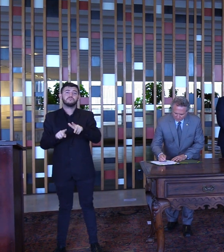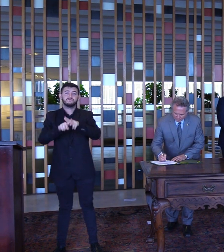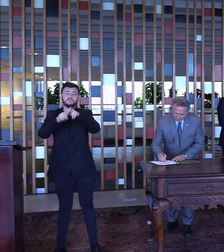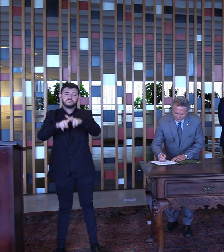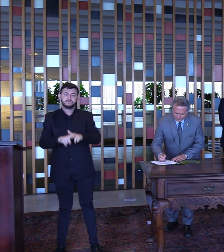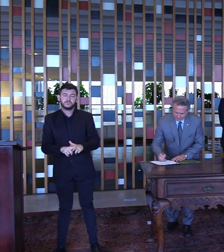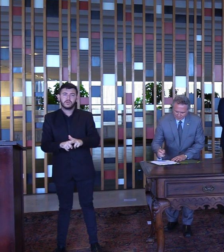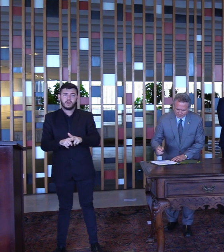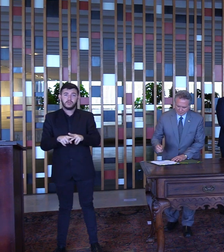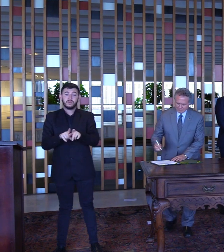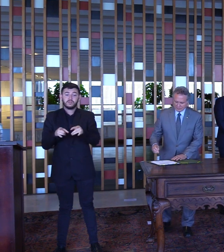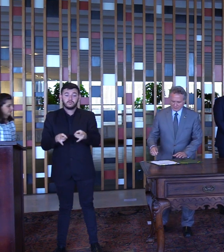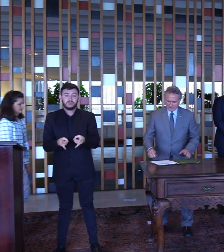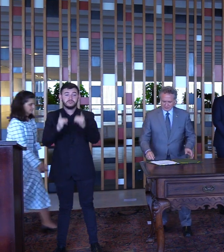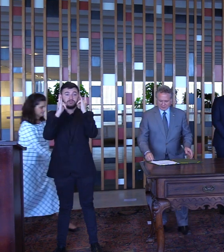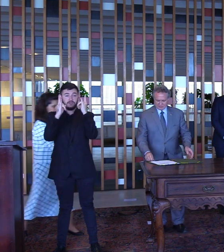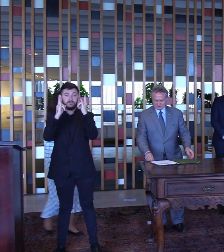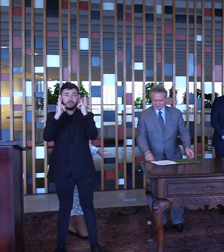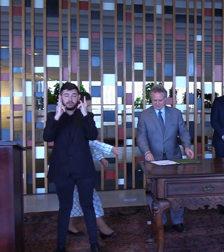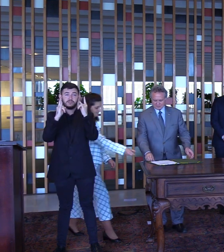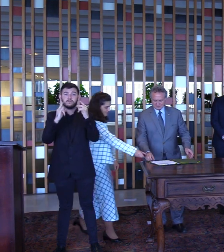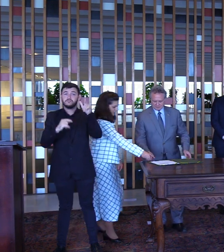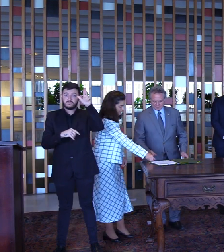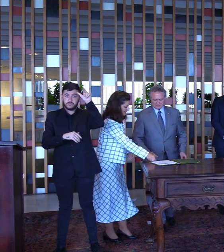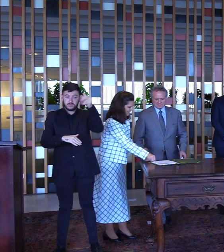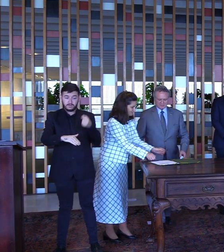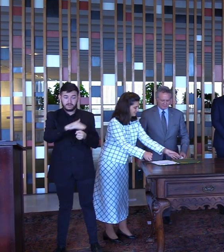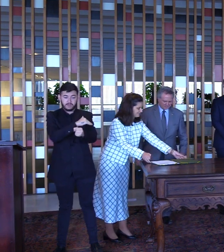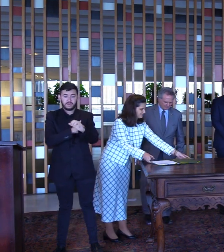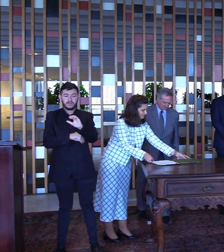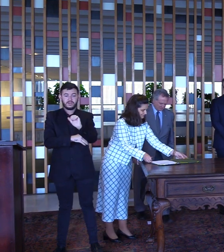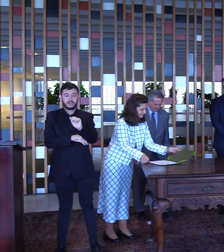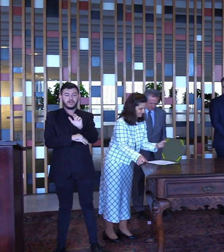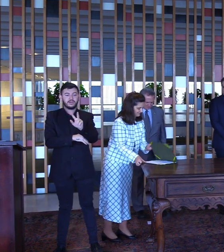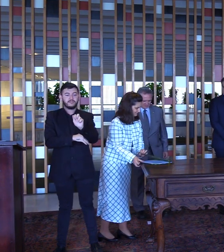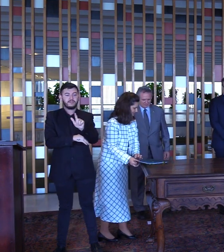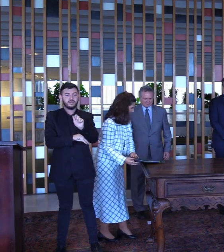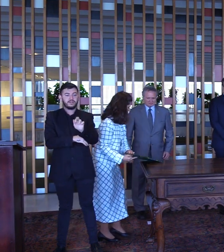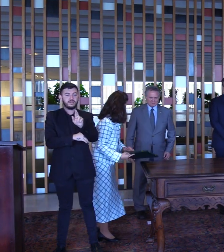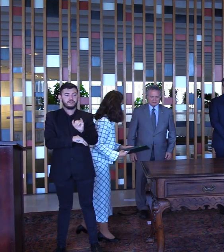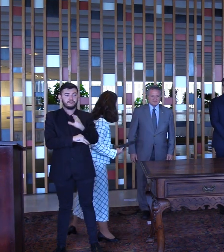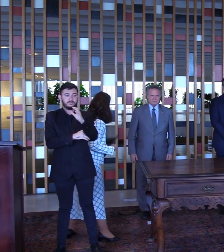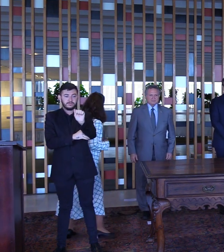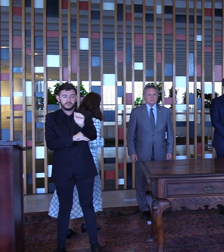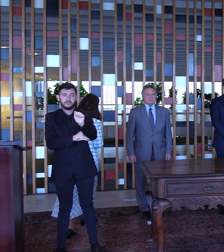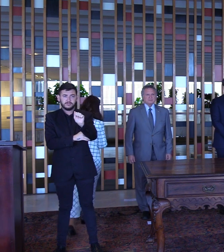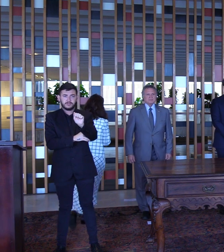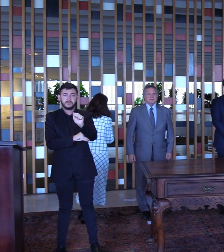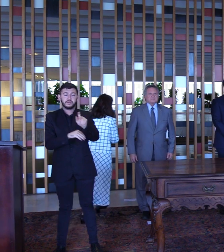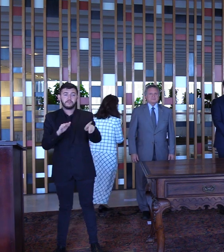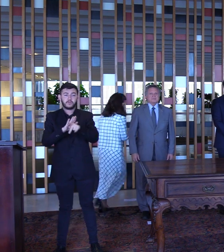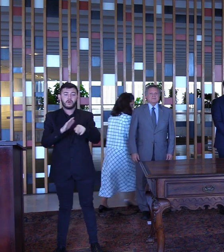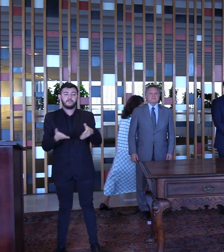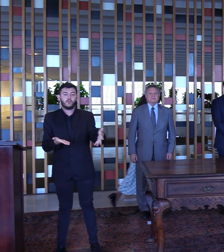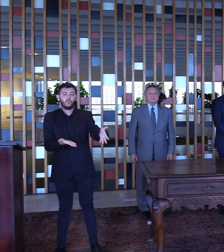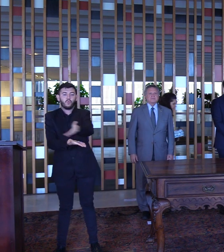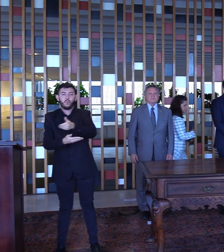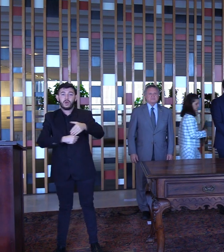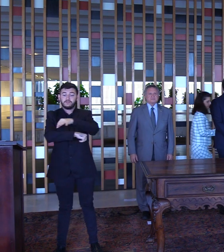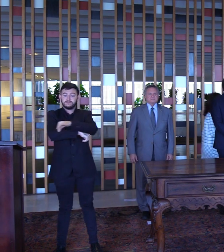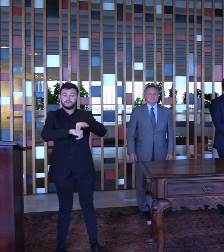Ampliação do Edifício das Cavalarissas, o qual compõe o Complexo Arquitetônico do Palácio